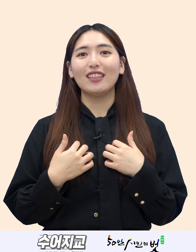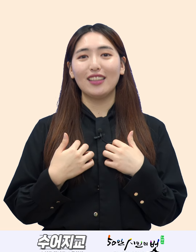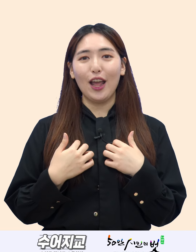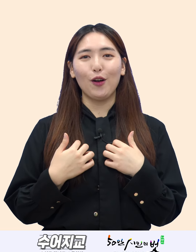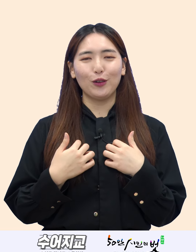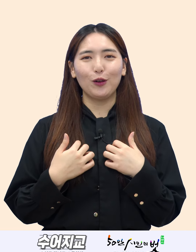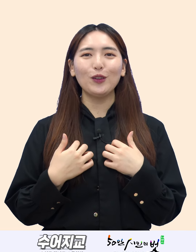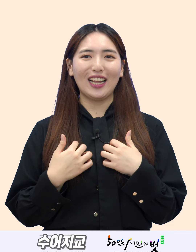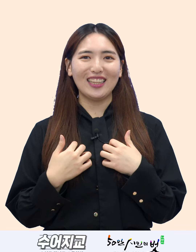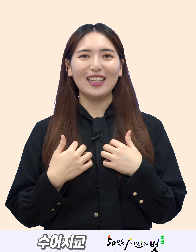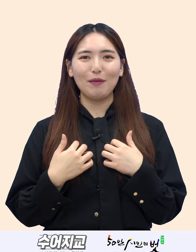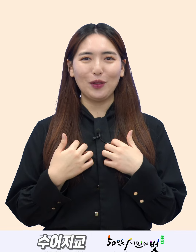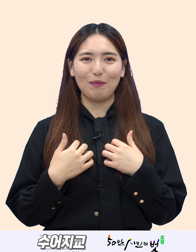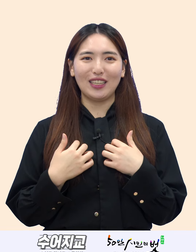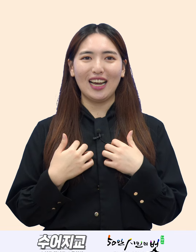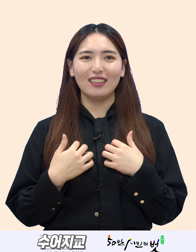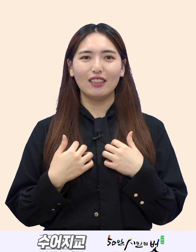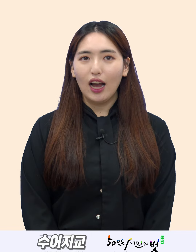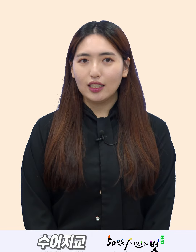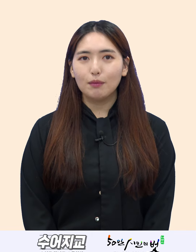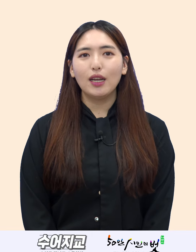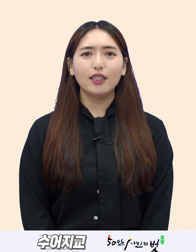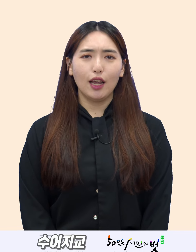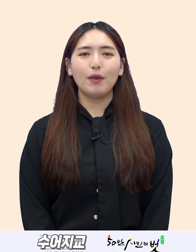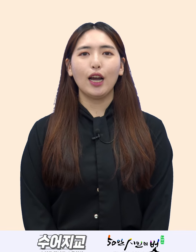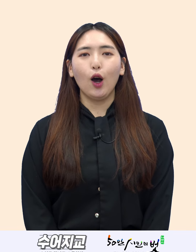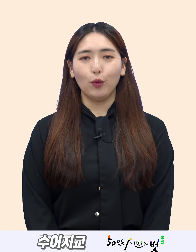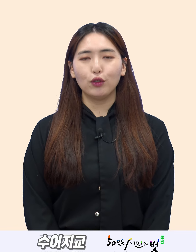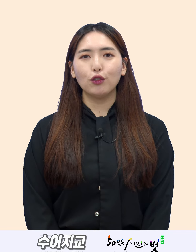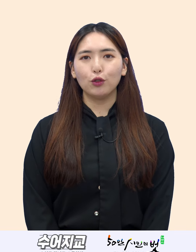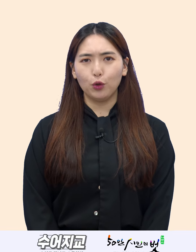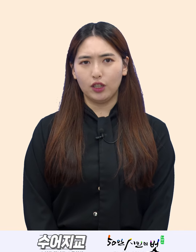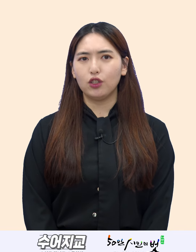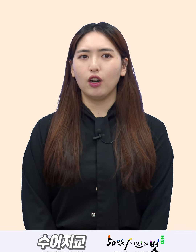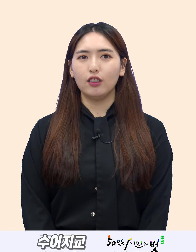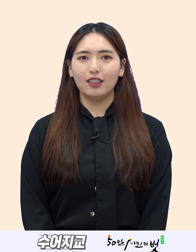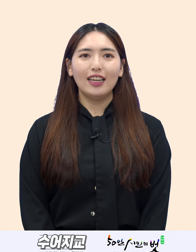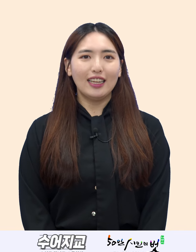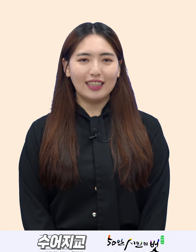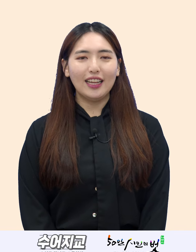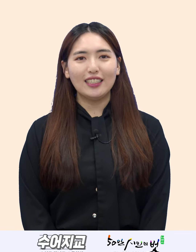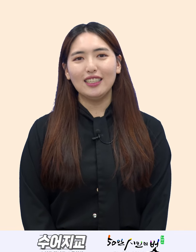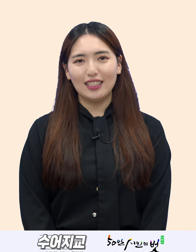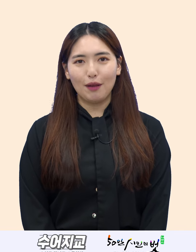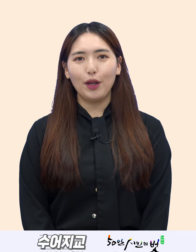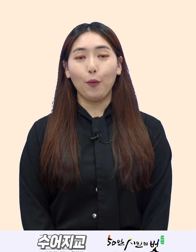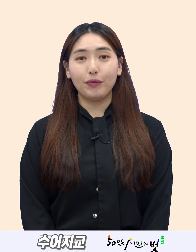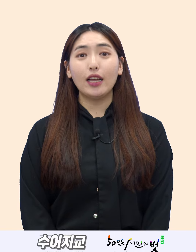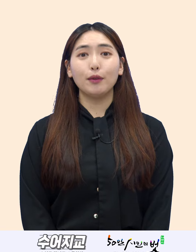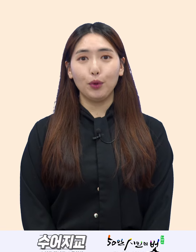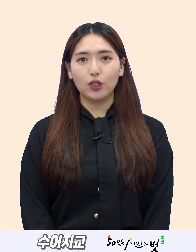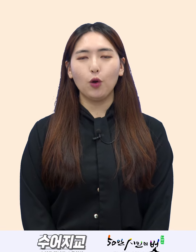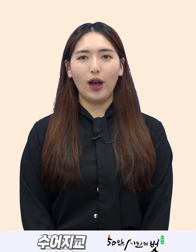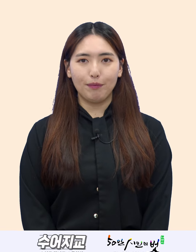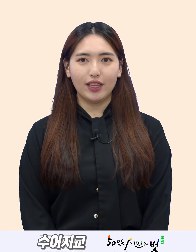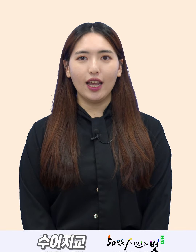내 얼굴로 나타내면 됩니다 하지만 재미가 없을 수도 있죠 이때는 재미없다는 표정과 함께